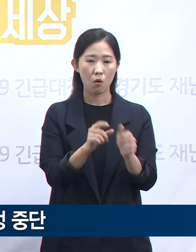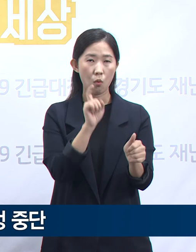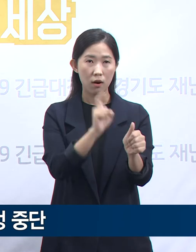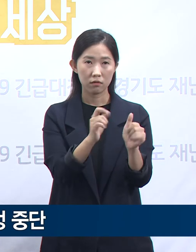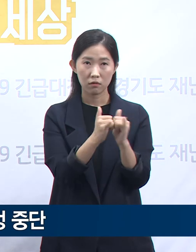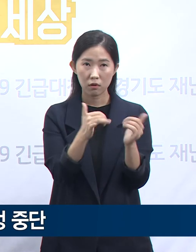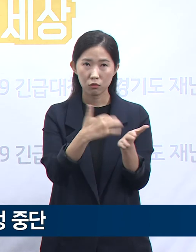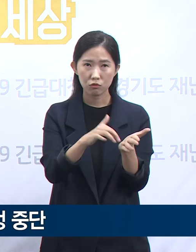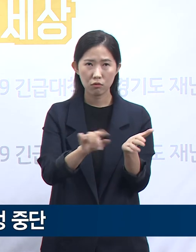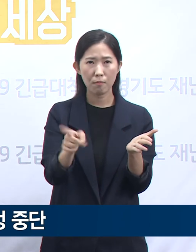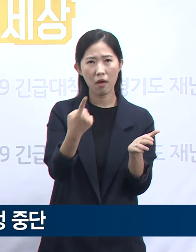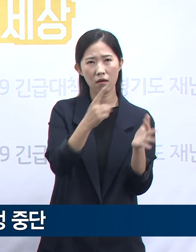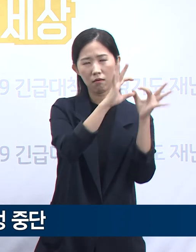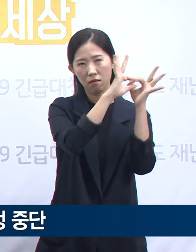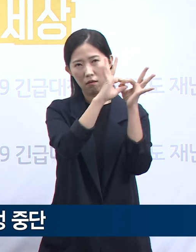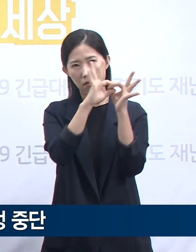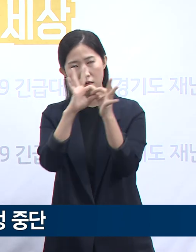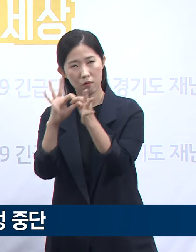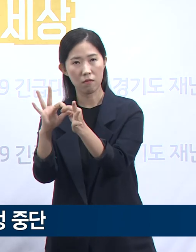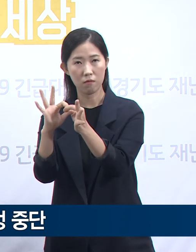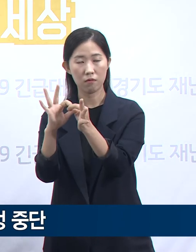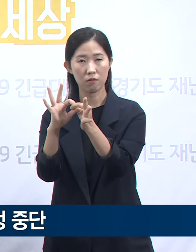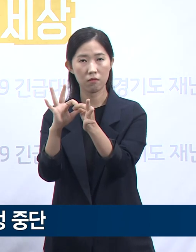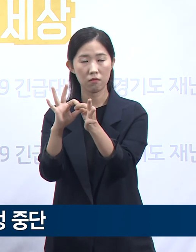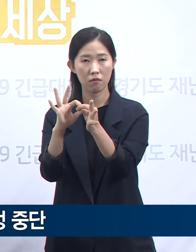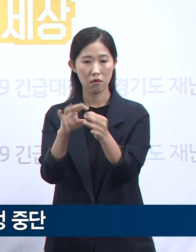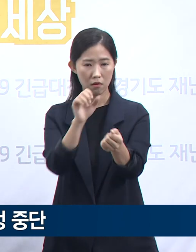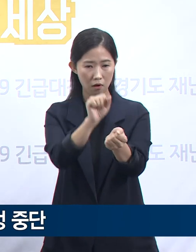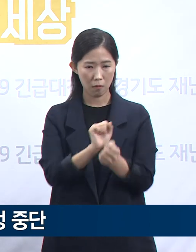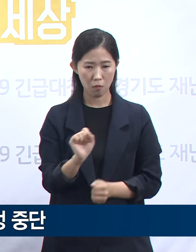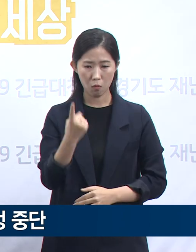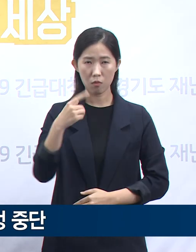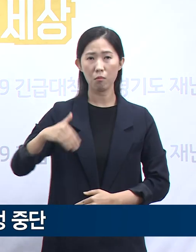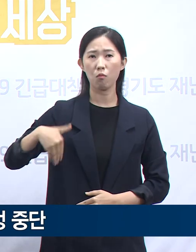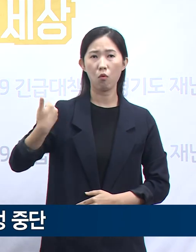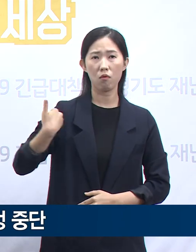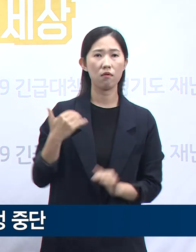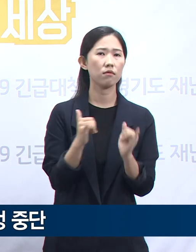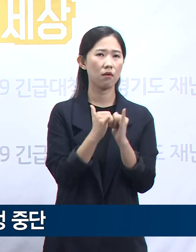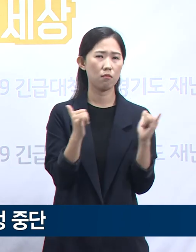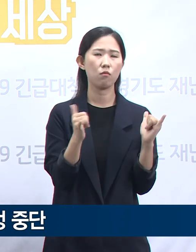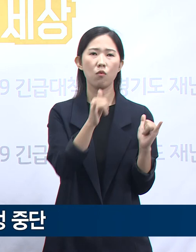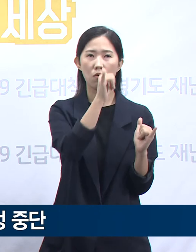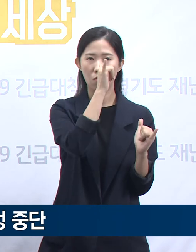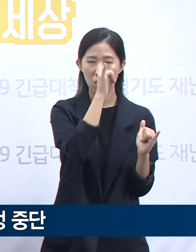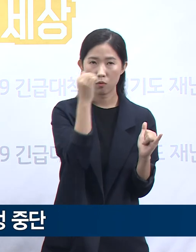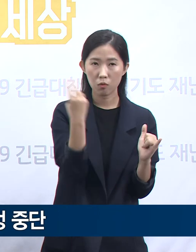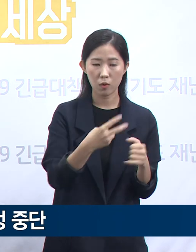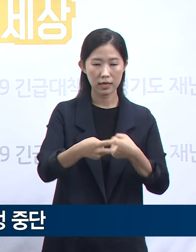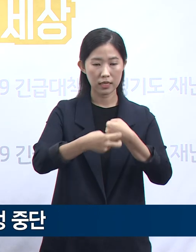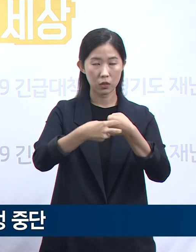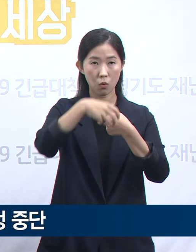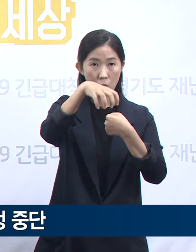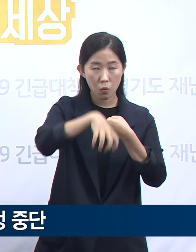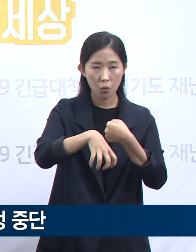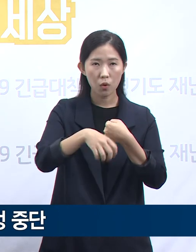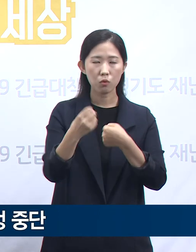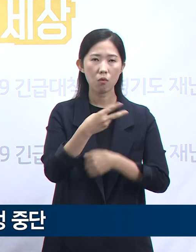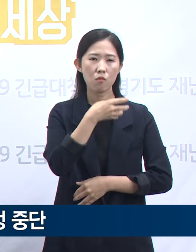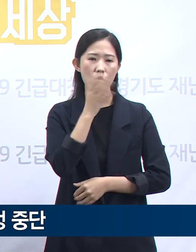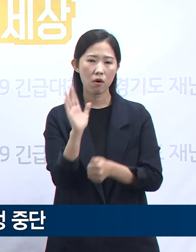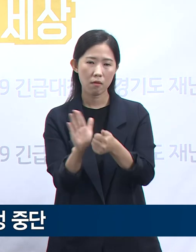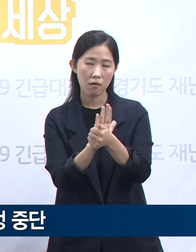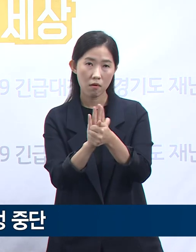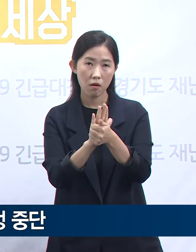확산세가 좀처럼 꺾이지 않고 있습니다. 감염경험과 불분명한 확진자의 존재와 의료기관, 요양병원처럼 방역관리를